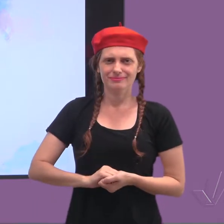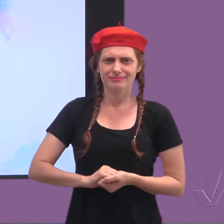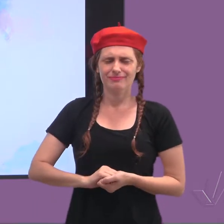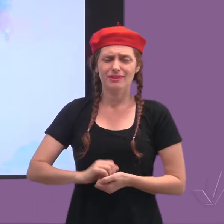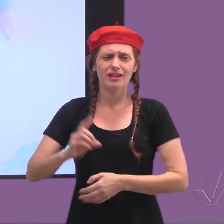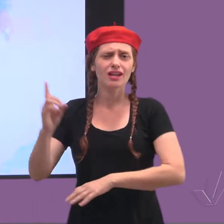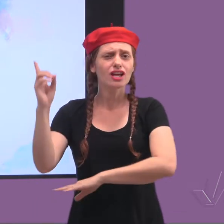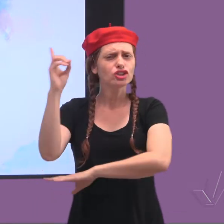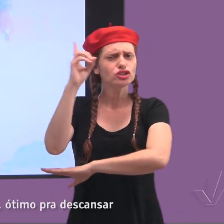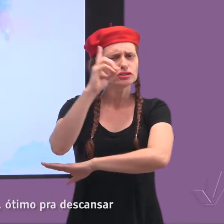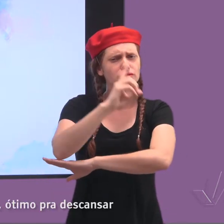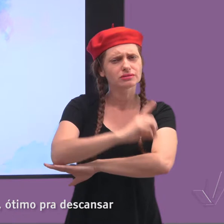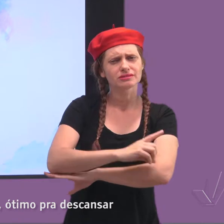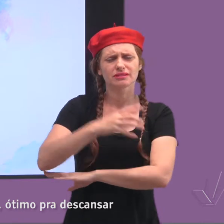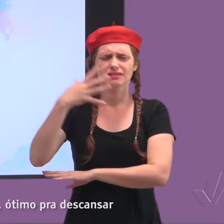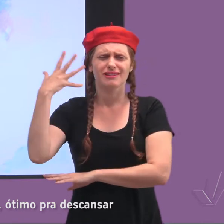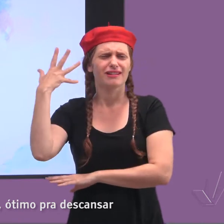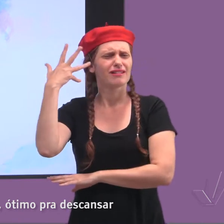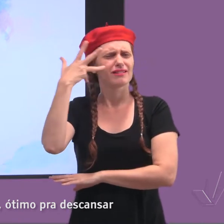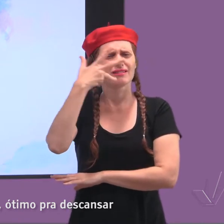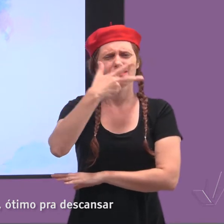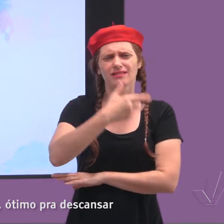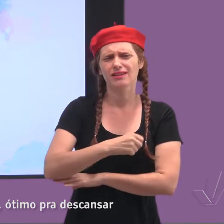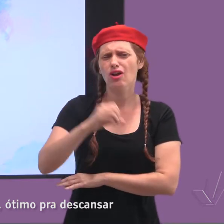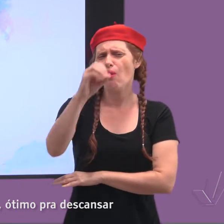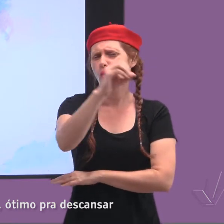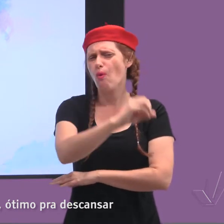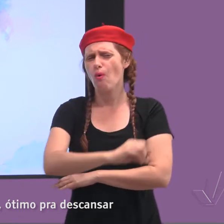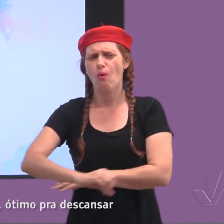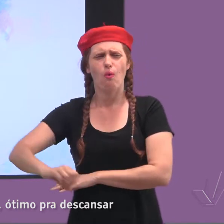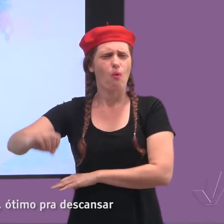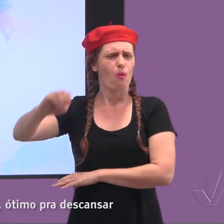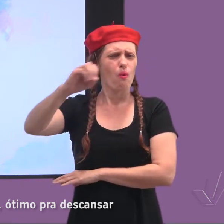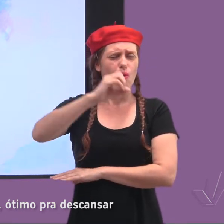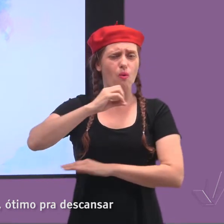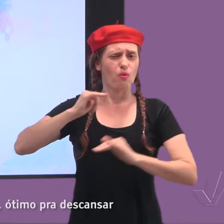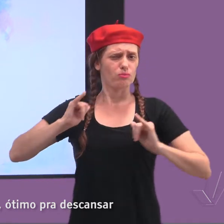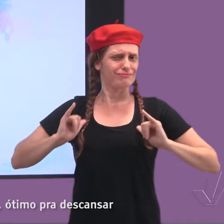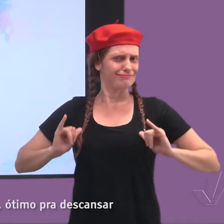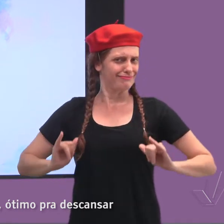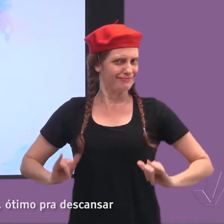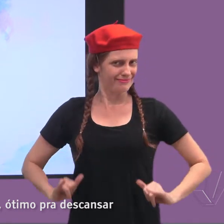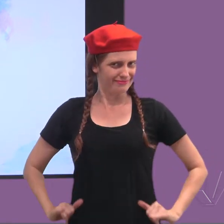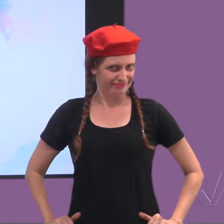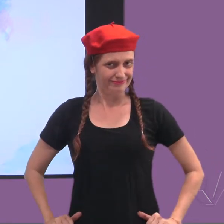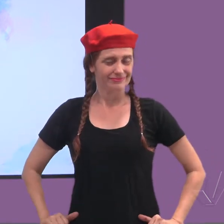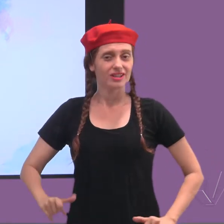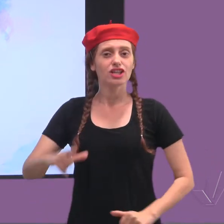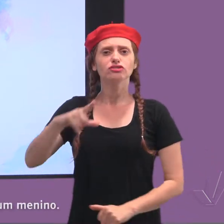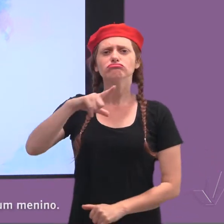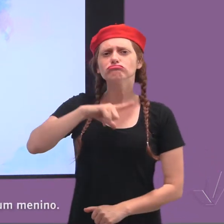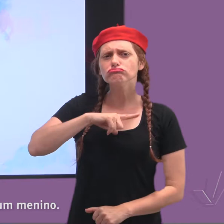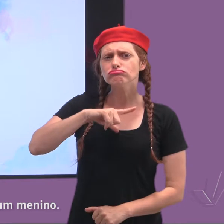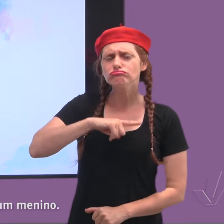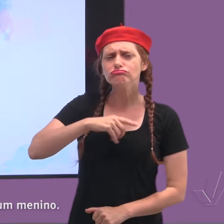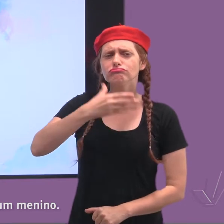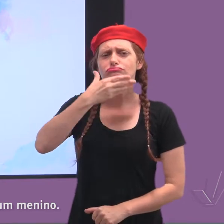Um dia lindo, ótimo para descansar, tinha um